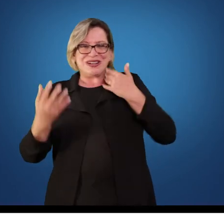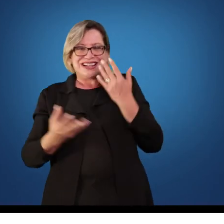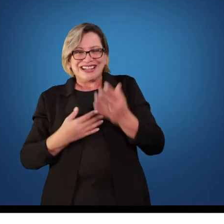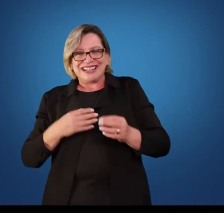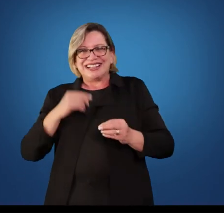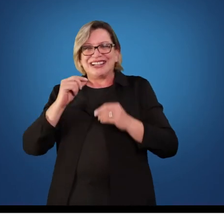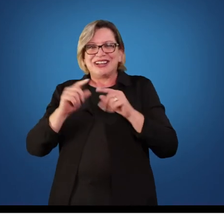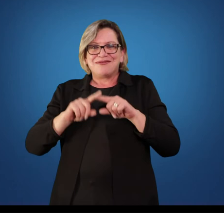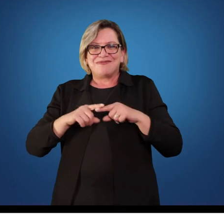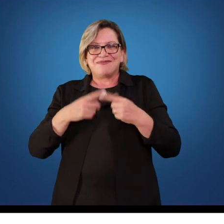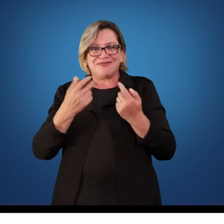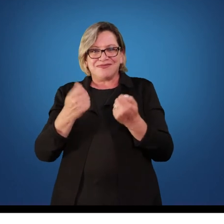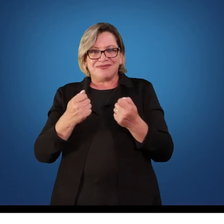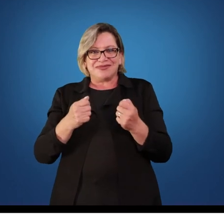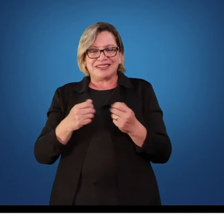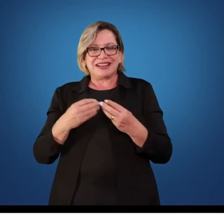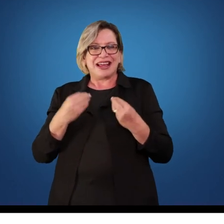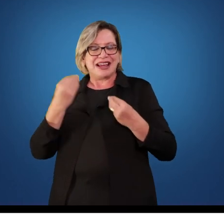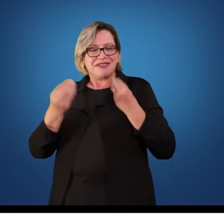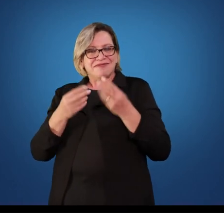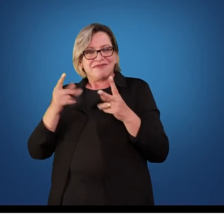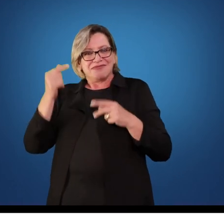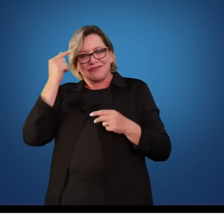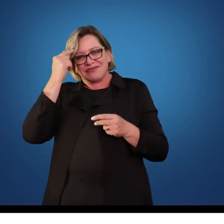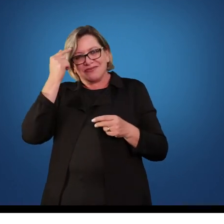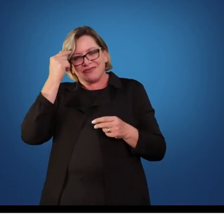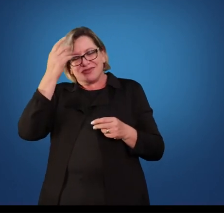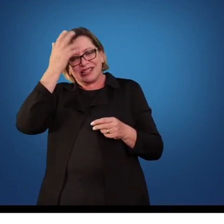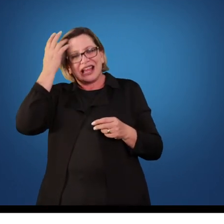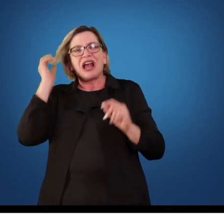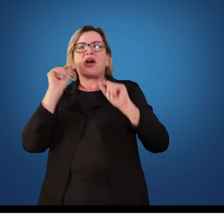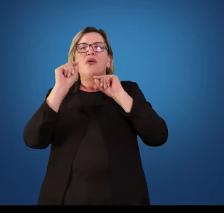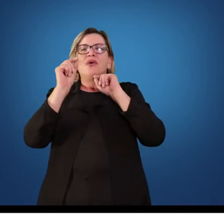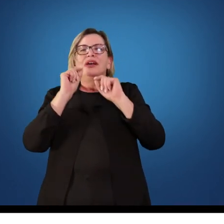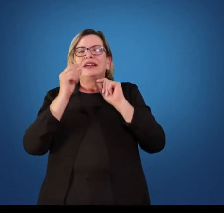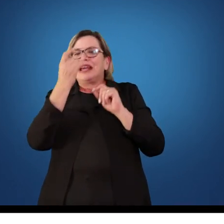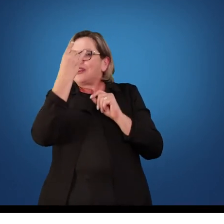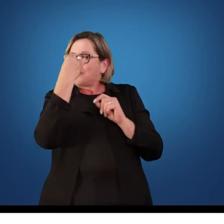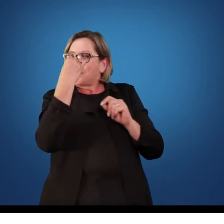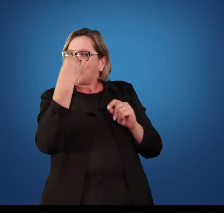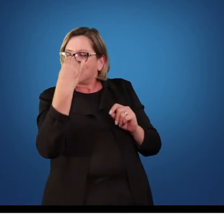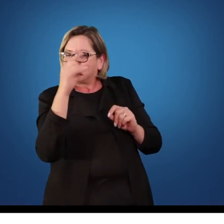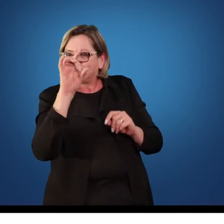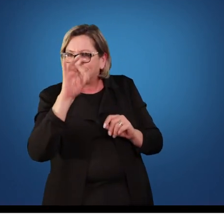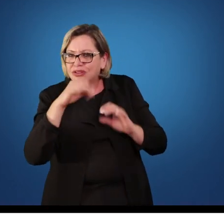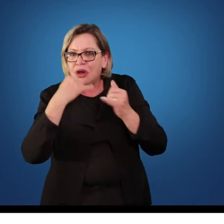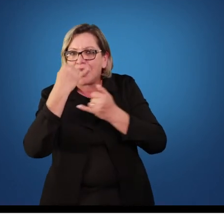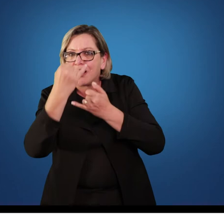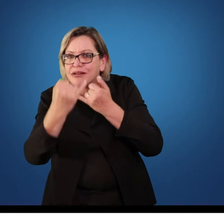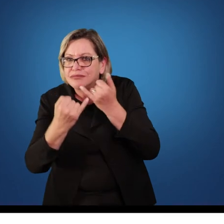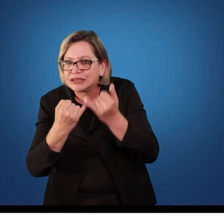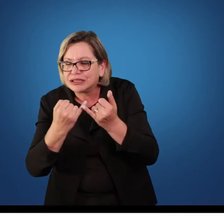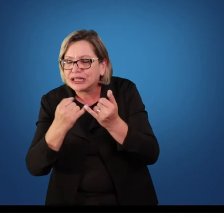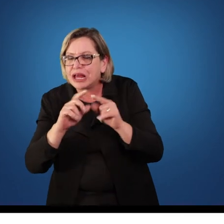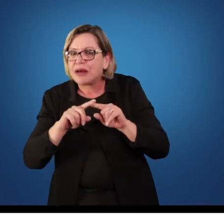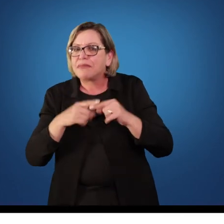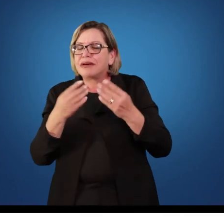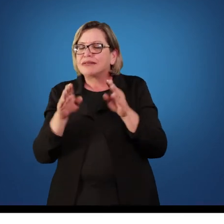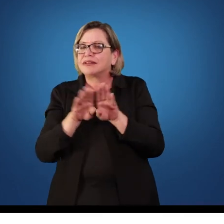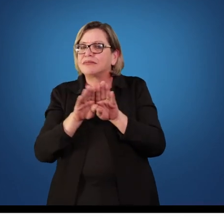tem que oferecer a eles coisas que sejam atrativas, que não sejam só divertidas, mas que também eles entendam quem é importante. Porque senão